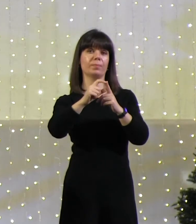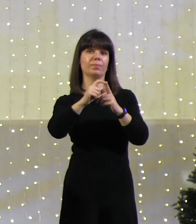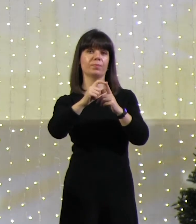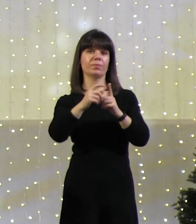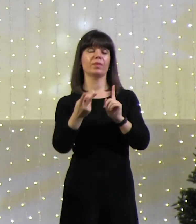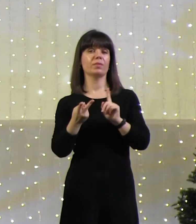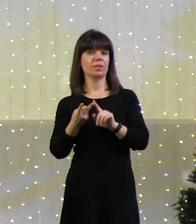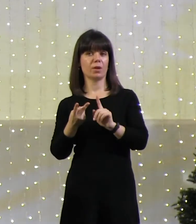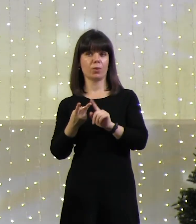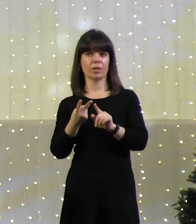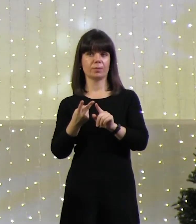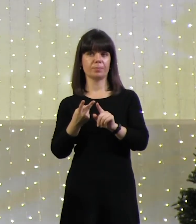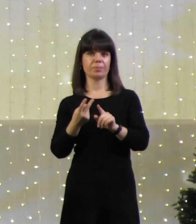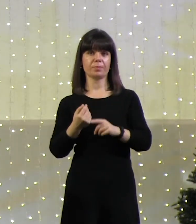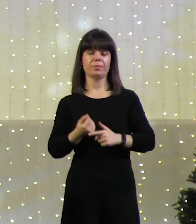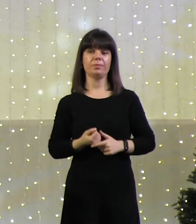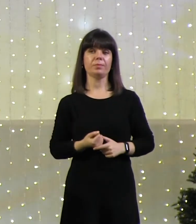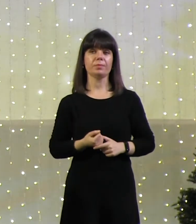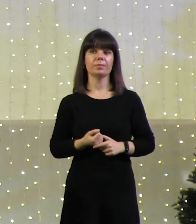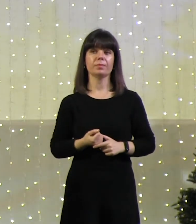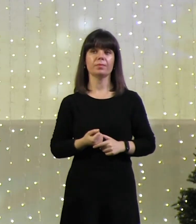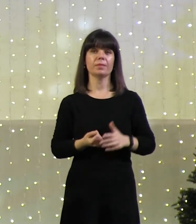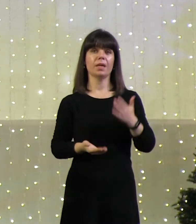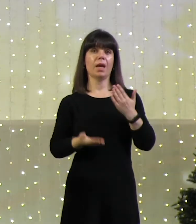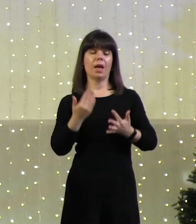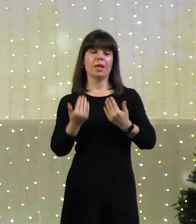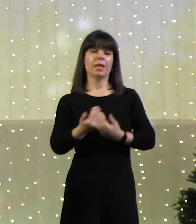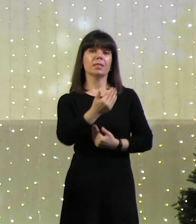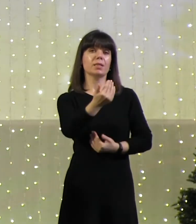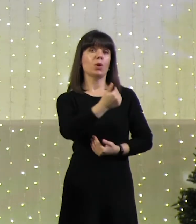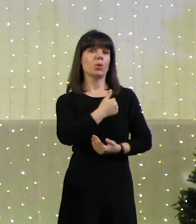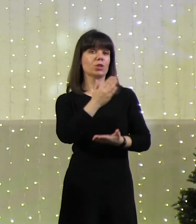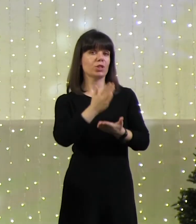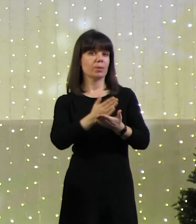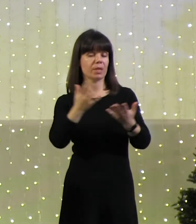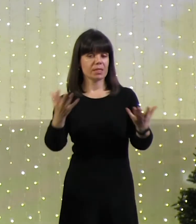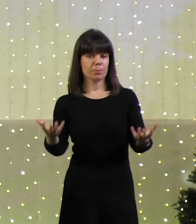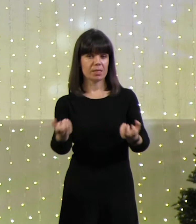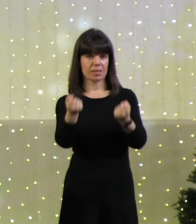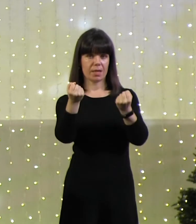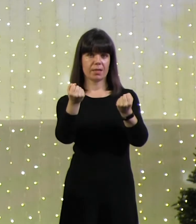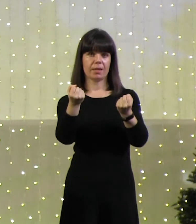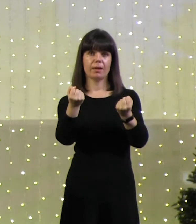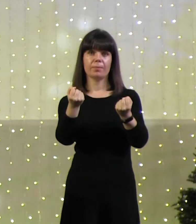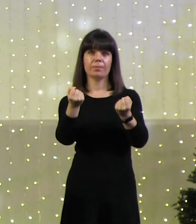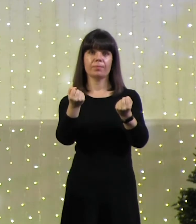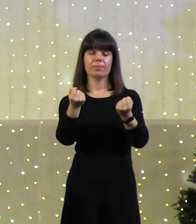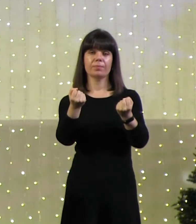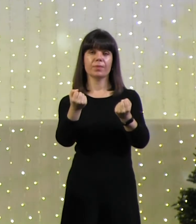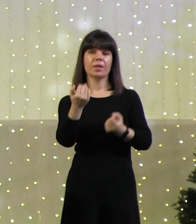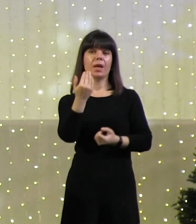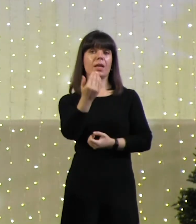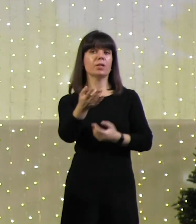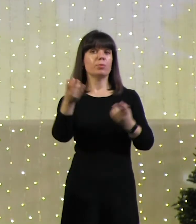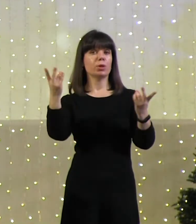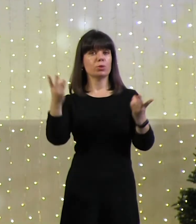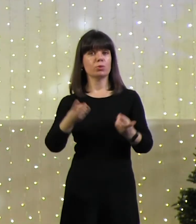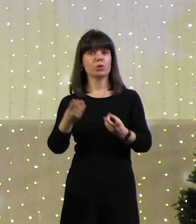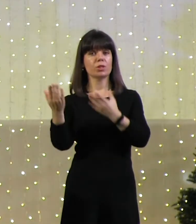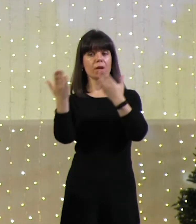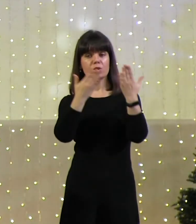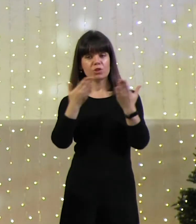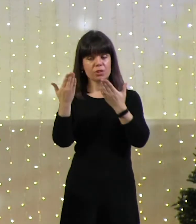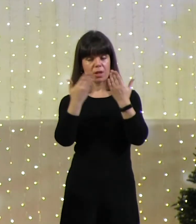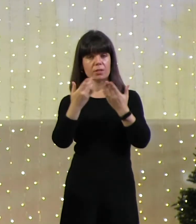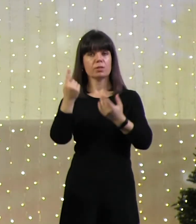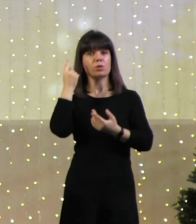Второе в практической жизни. Если ты хочешь иметь спасение, тебе нужно читать и